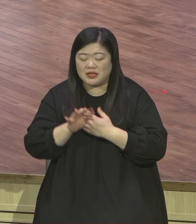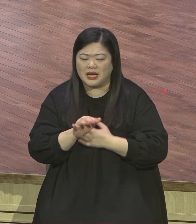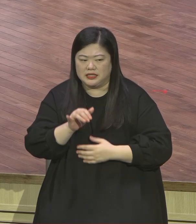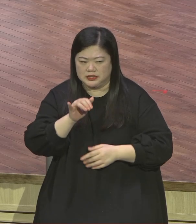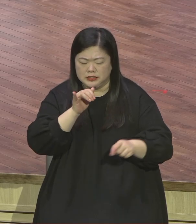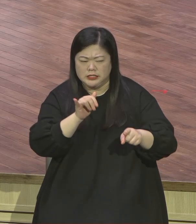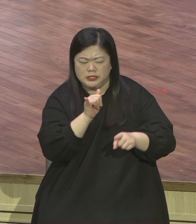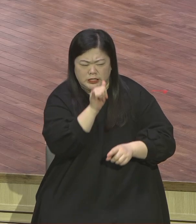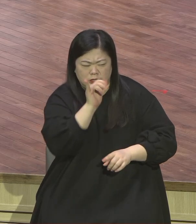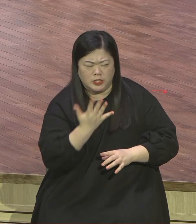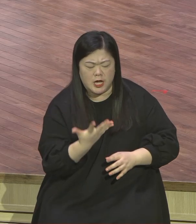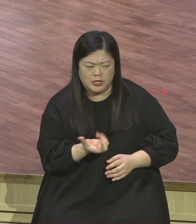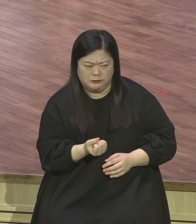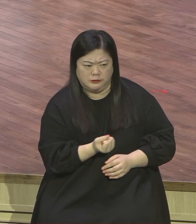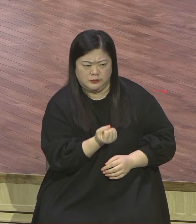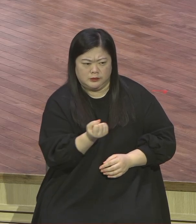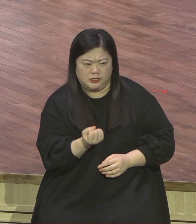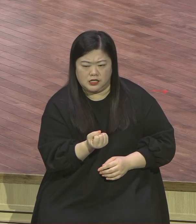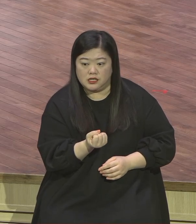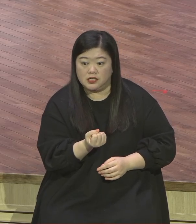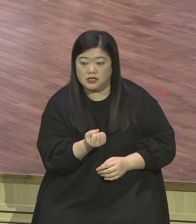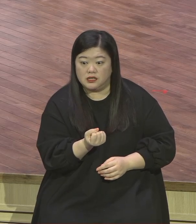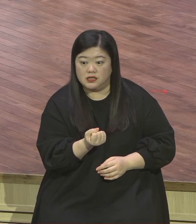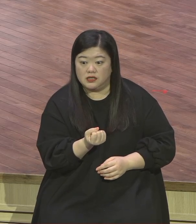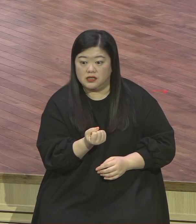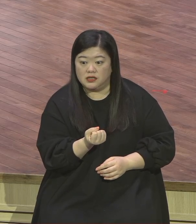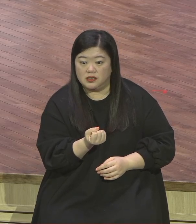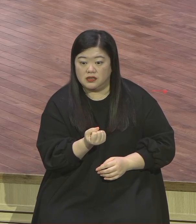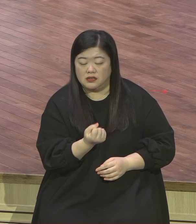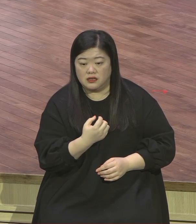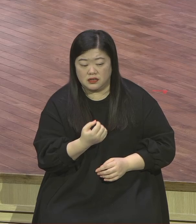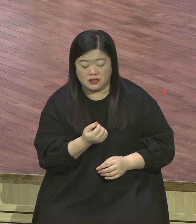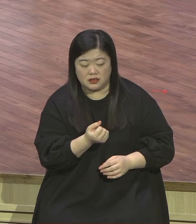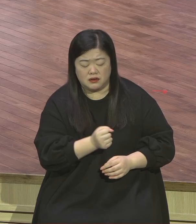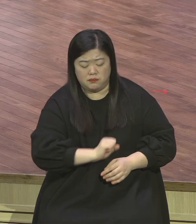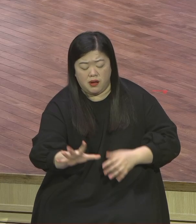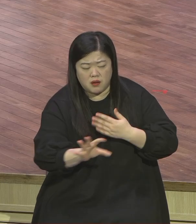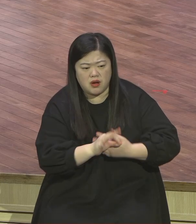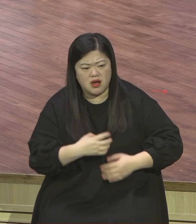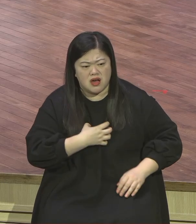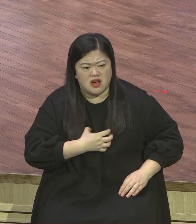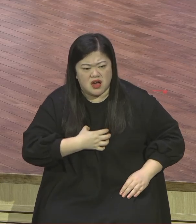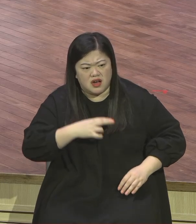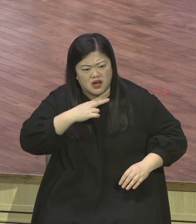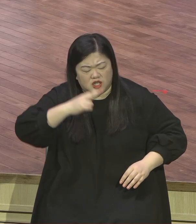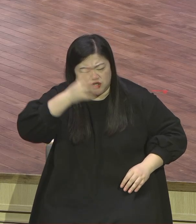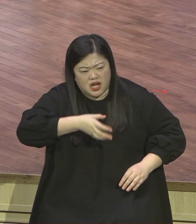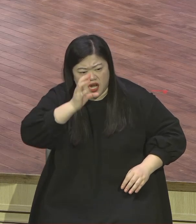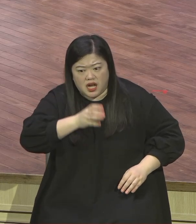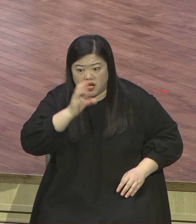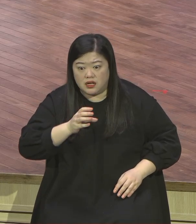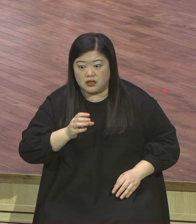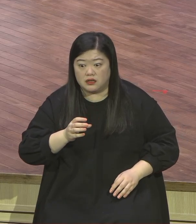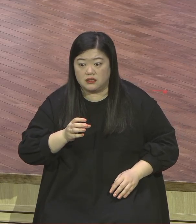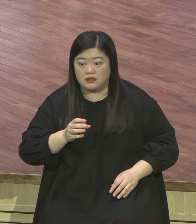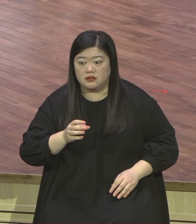억울하고 그것 때문에 슬퍼 마시고 그것 때문에 괴로워하고 그럴 필요 없다 오직 그리스도